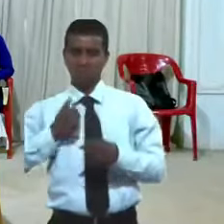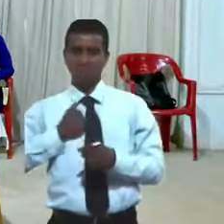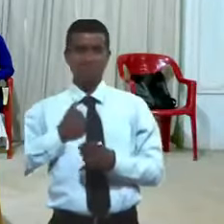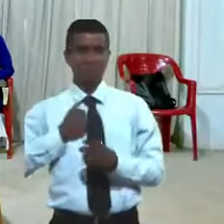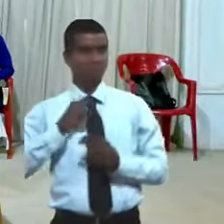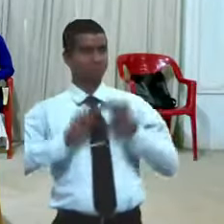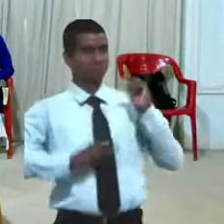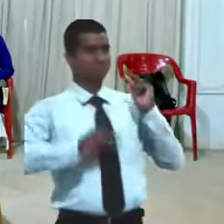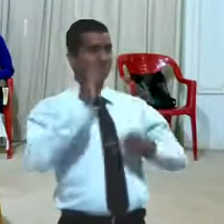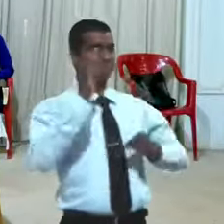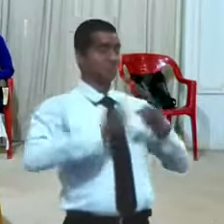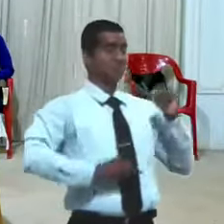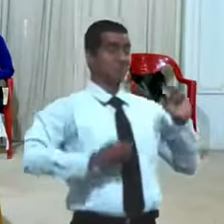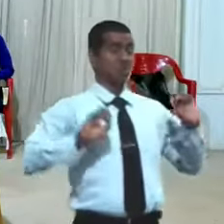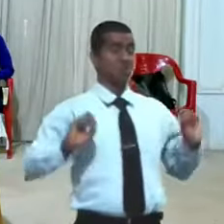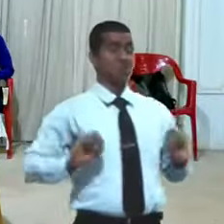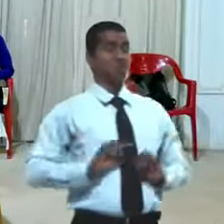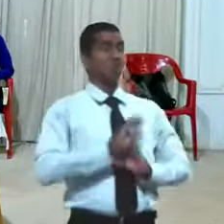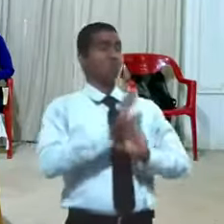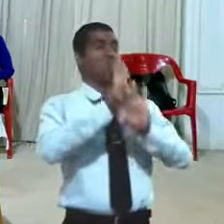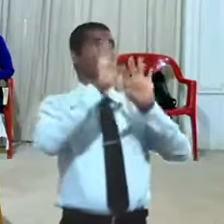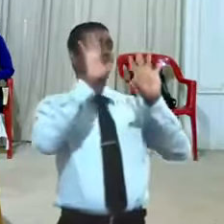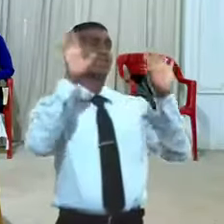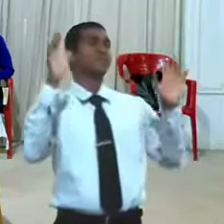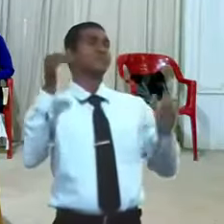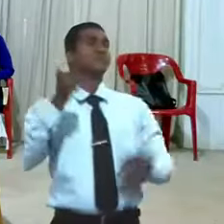y estaba hablando basura